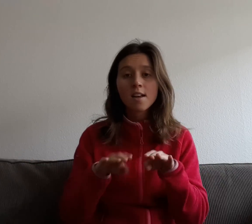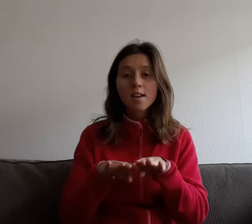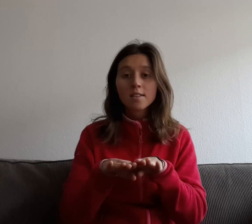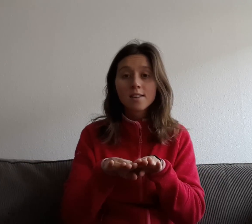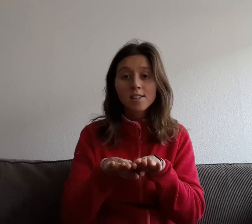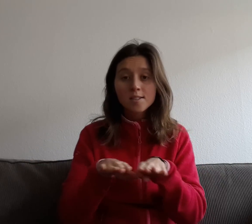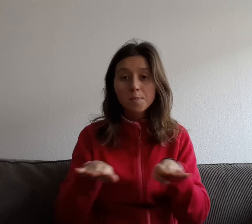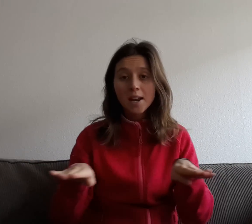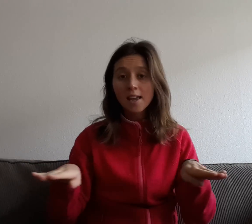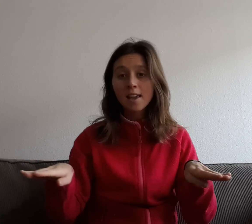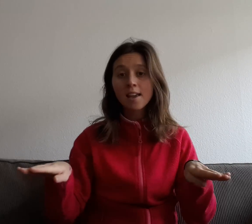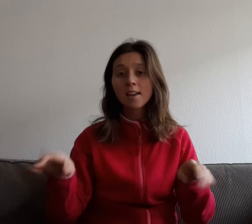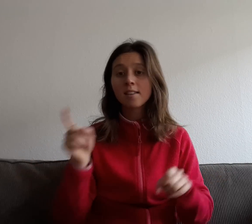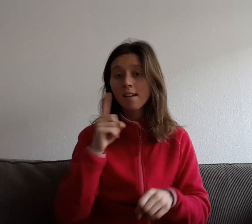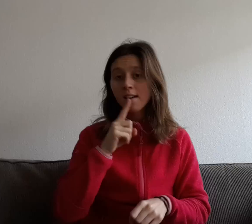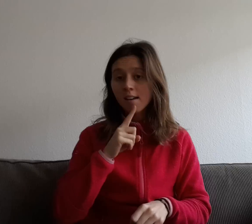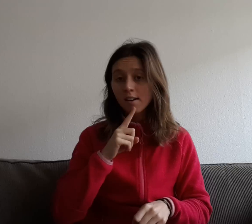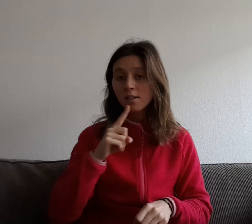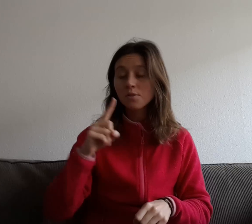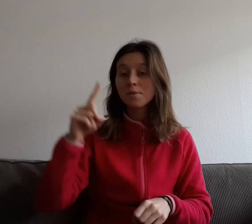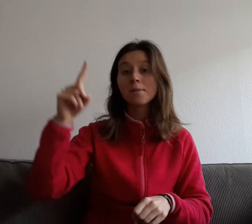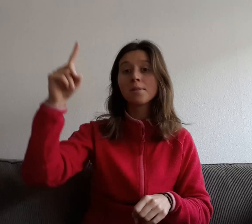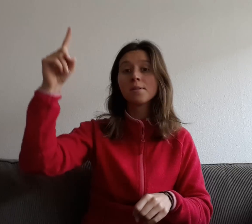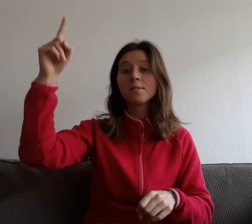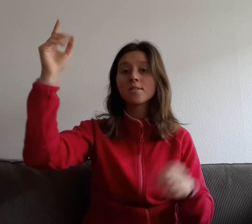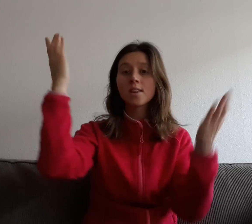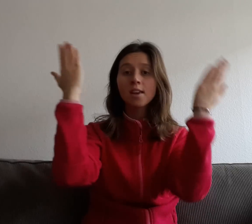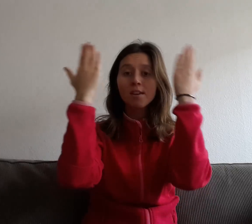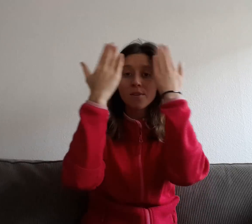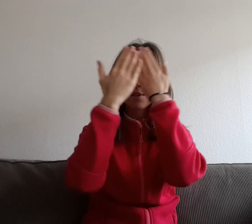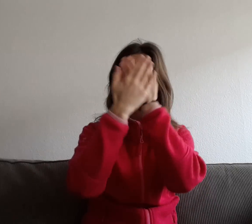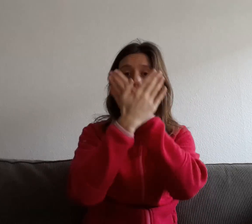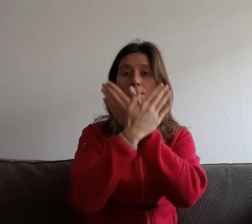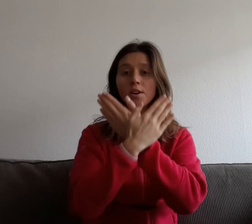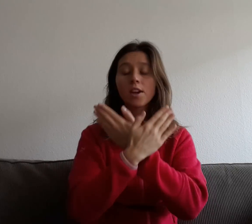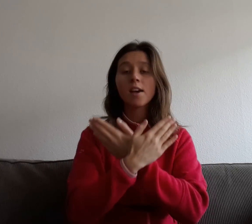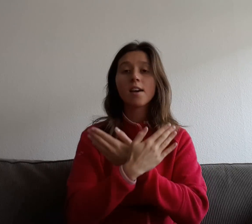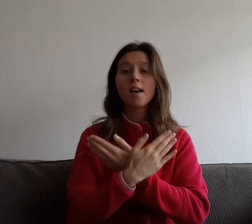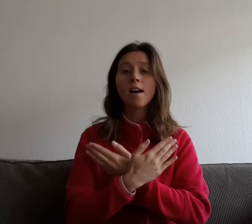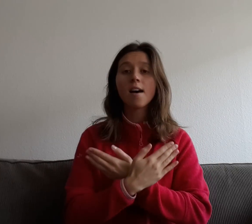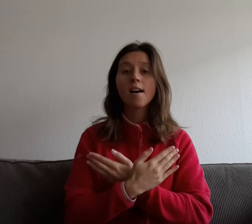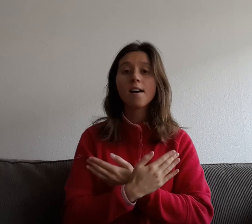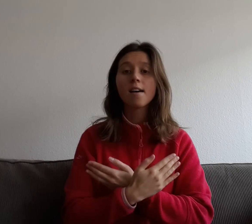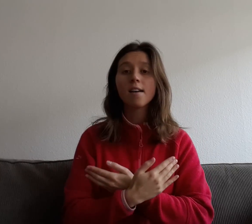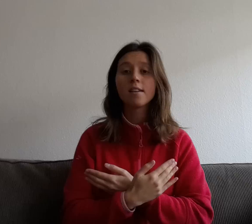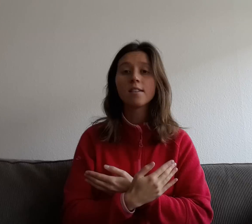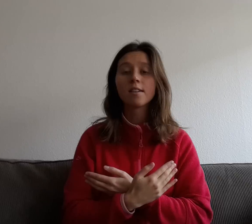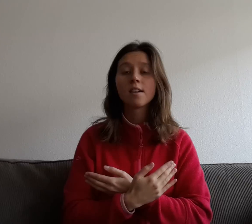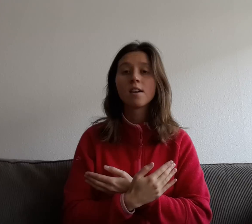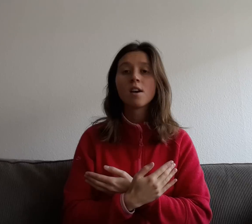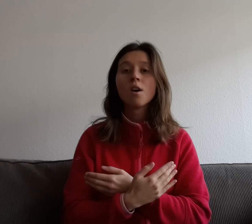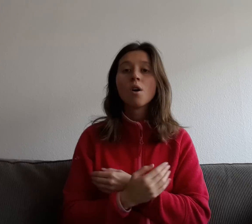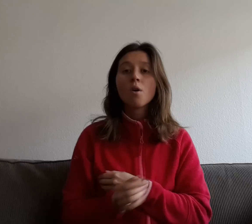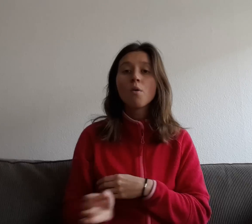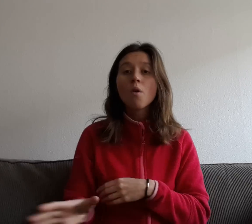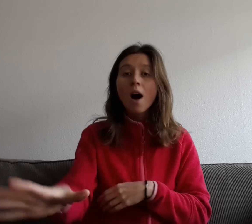det sprider ljus i vårt mörker hand. Och